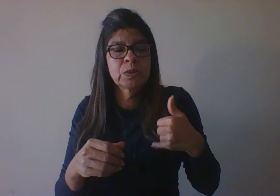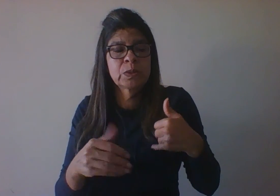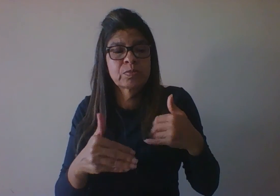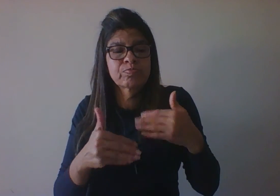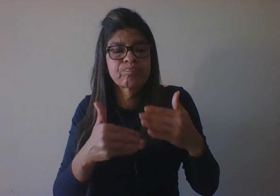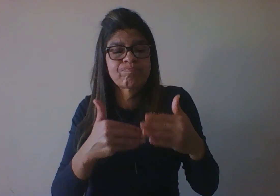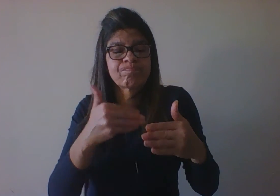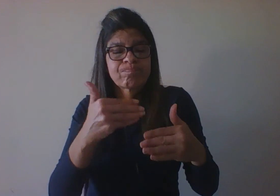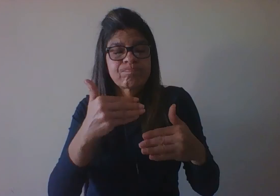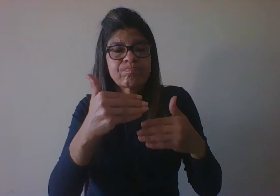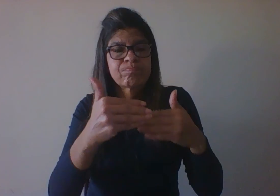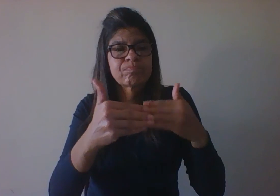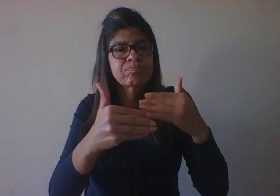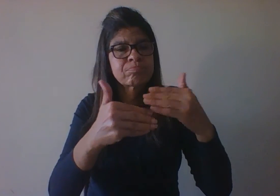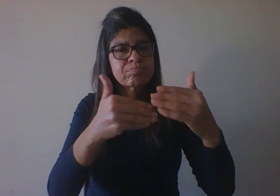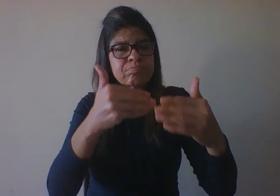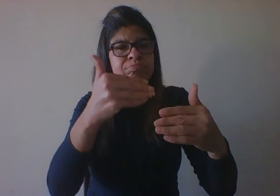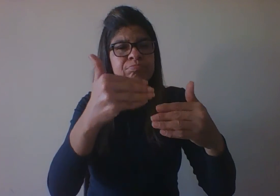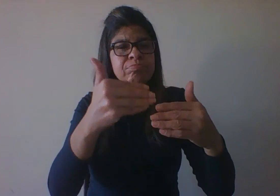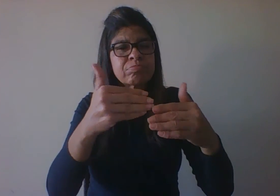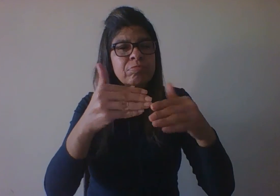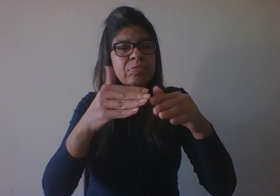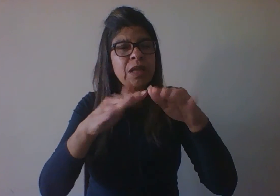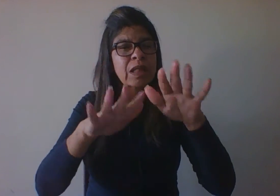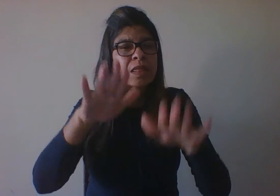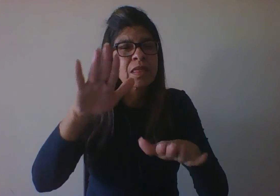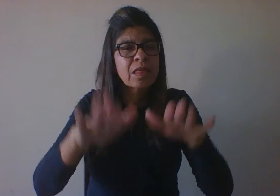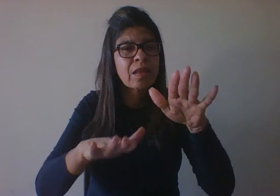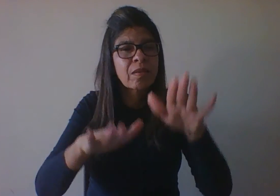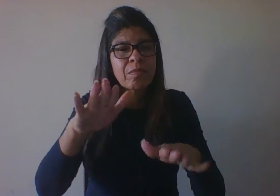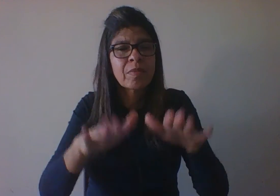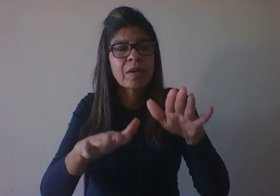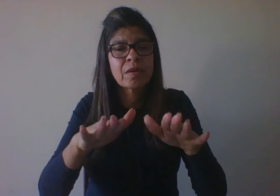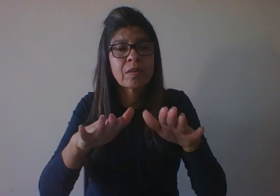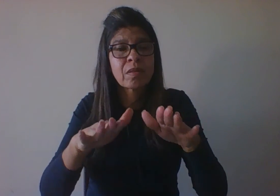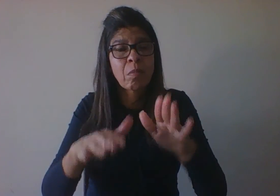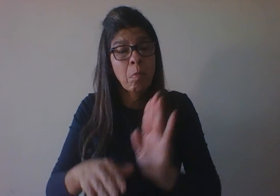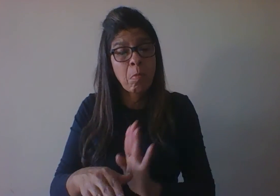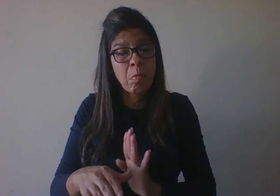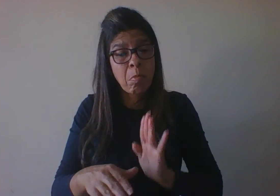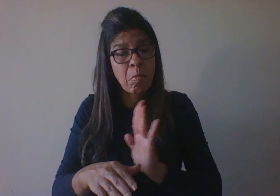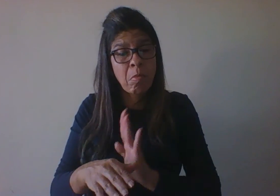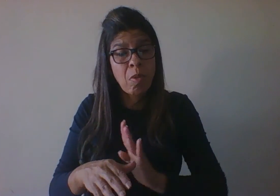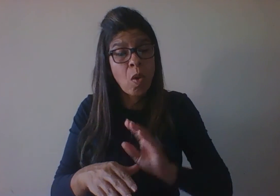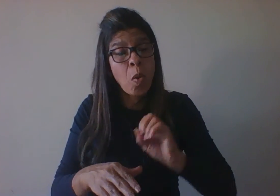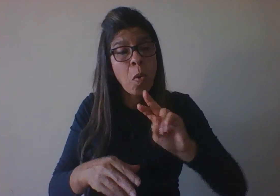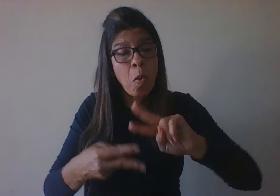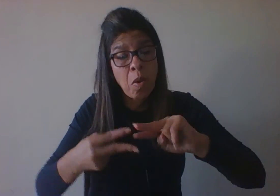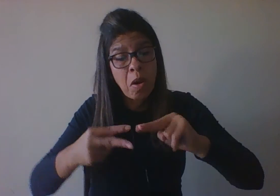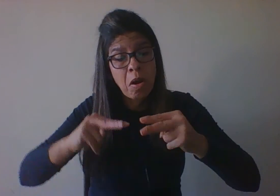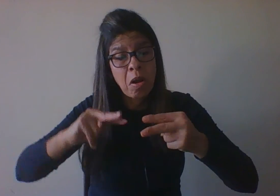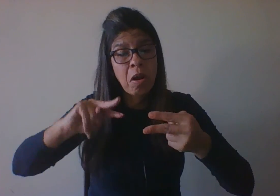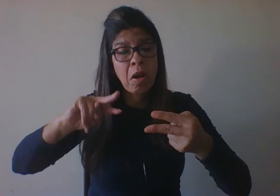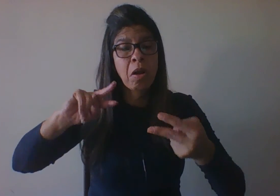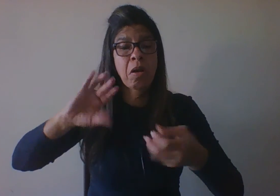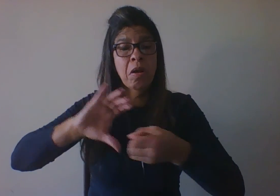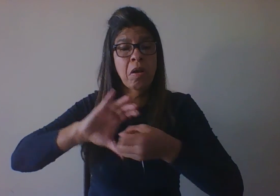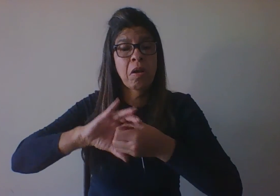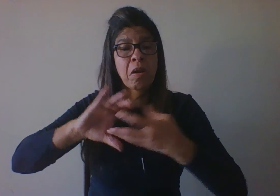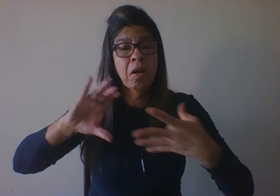biológico, da composição genética ou das características herdadas do organismo. Então,